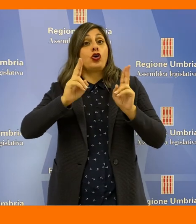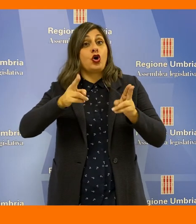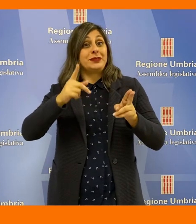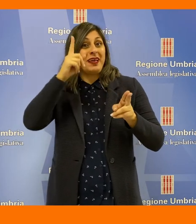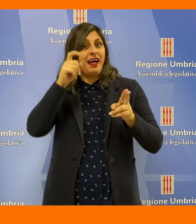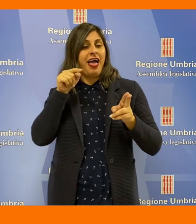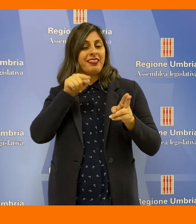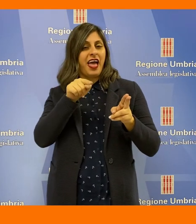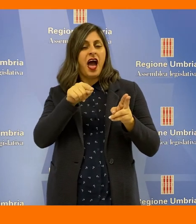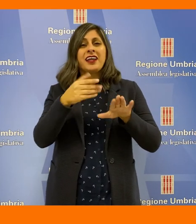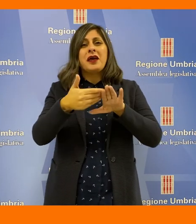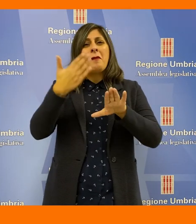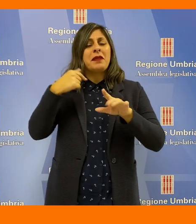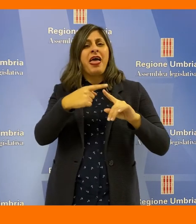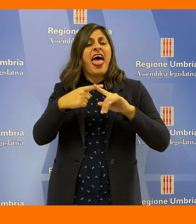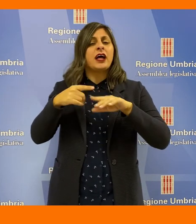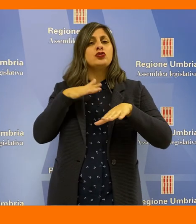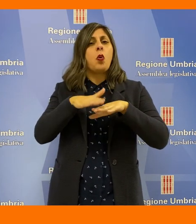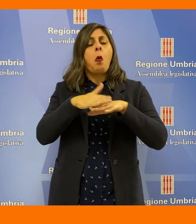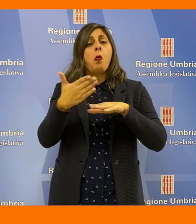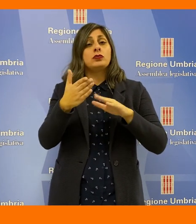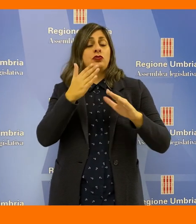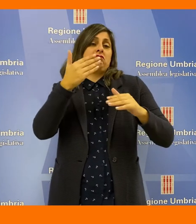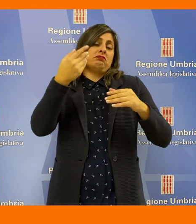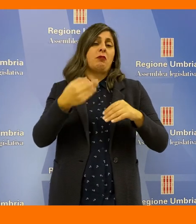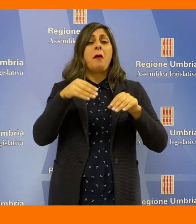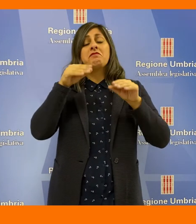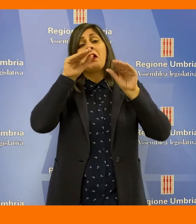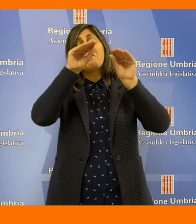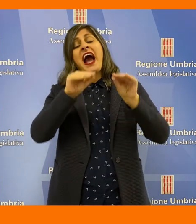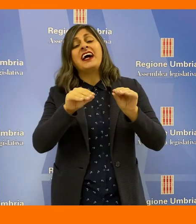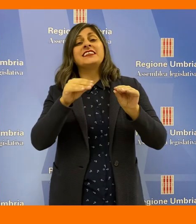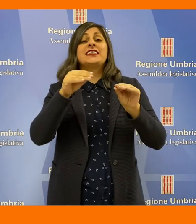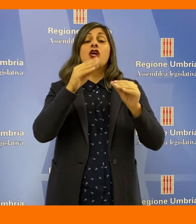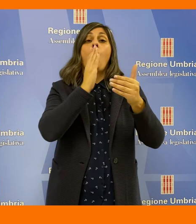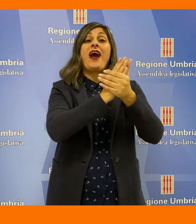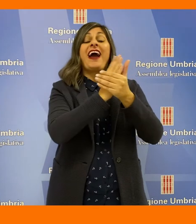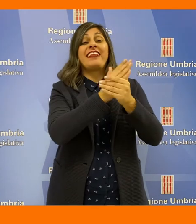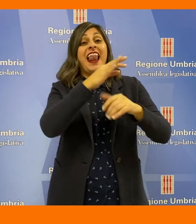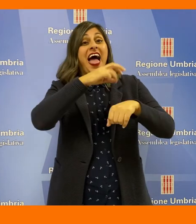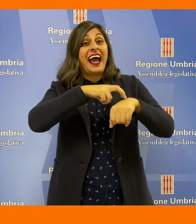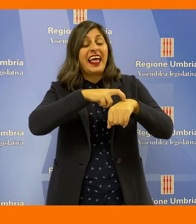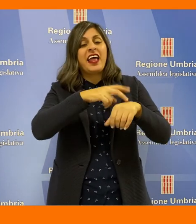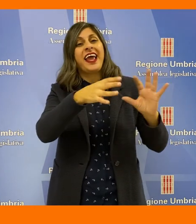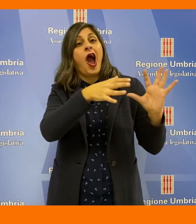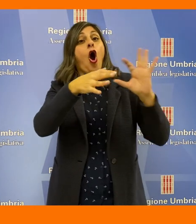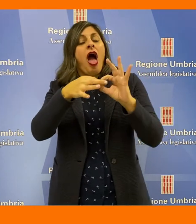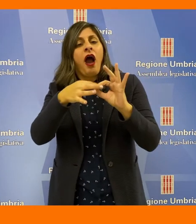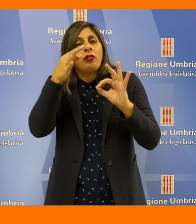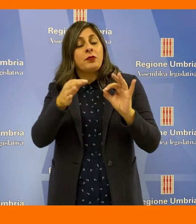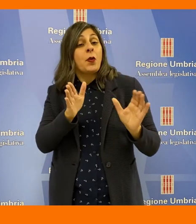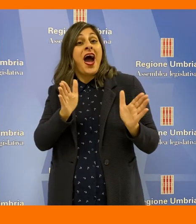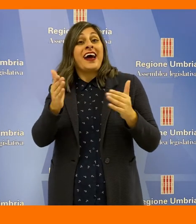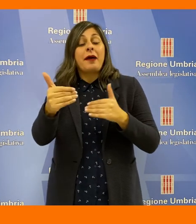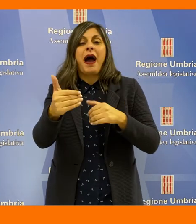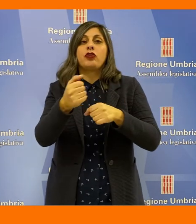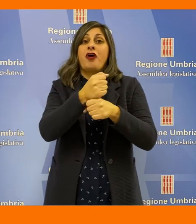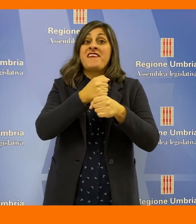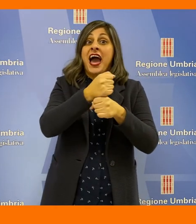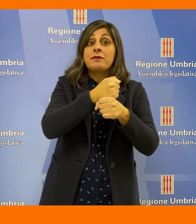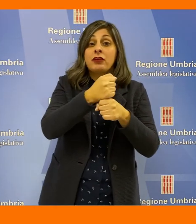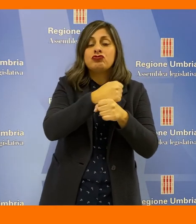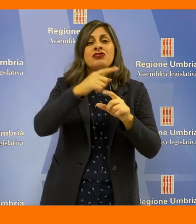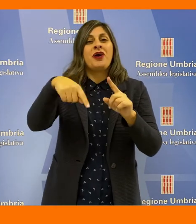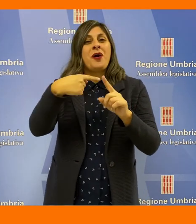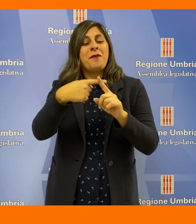dell'azienda ospedaliera di Terni e precedentemente utilizzati come magazzini per le cartelle cliniche a servizio, scrive Paparelli,